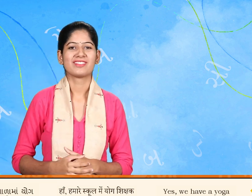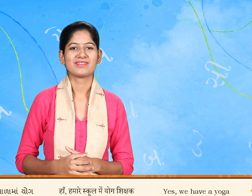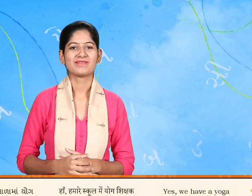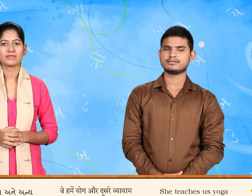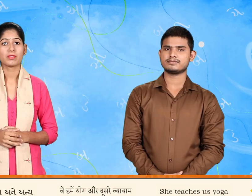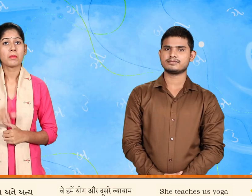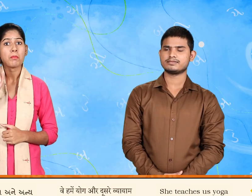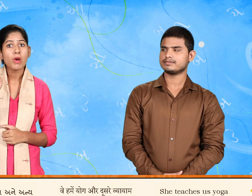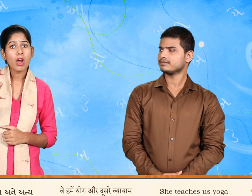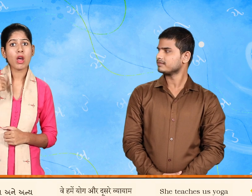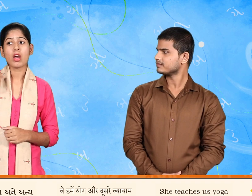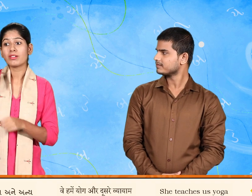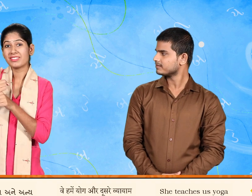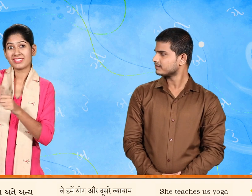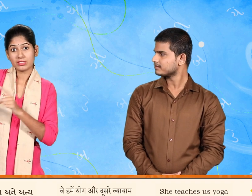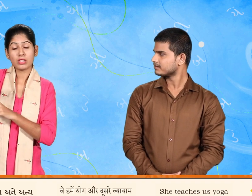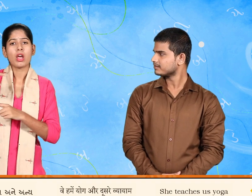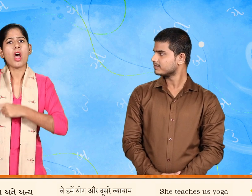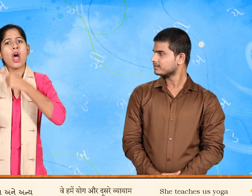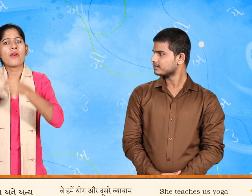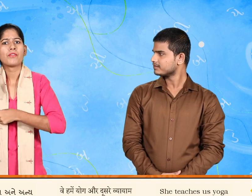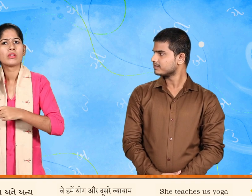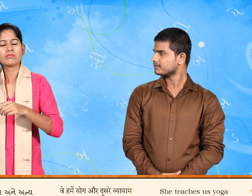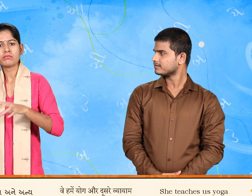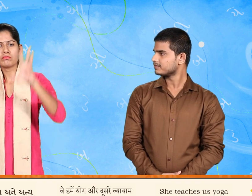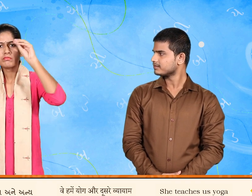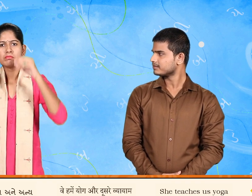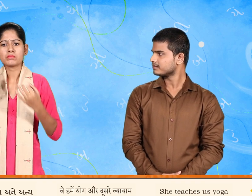એ અમને યોગા અને અન્ય વ્યાયામ શિખ્વે છે